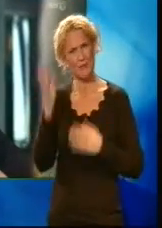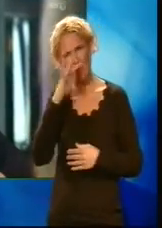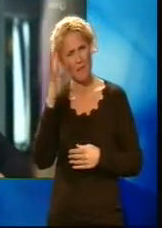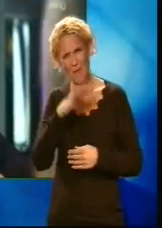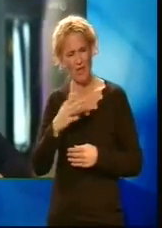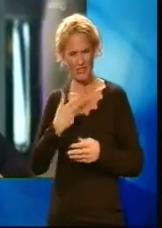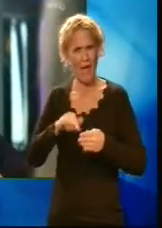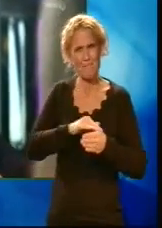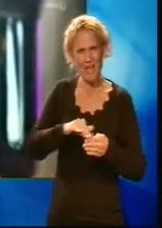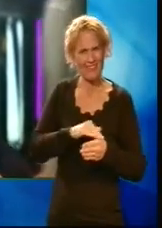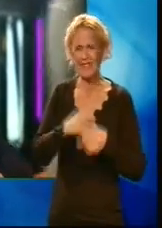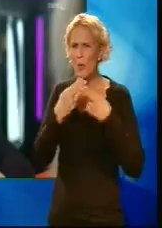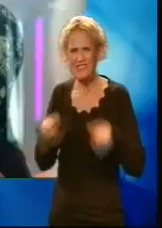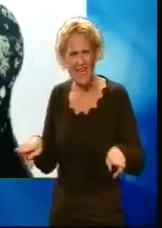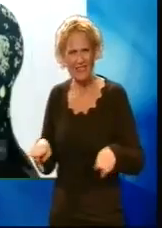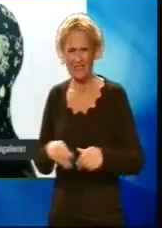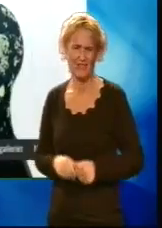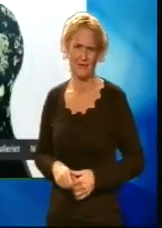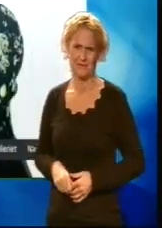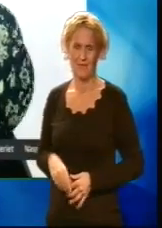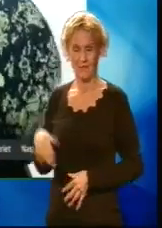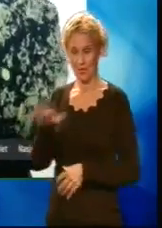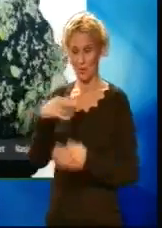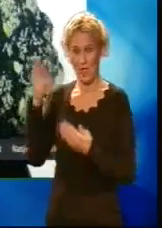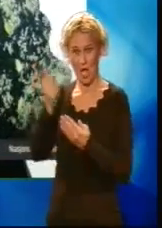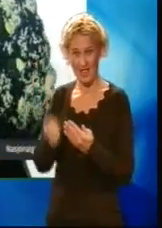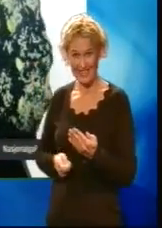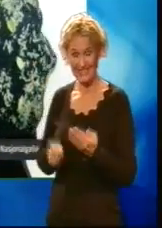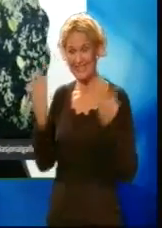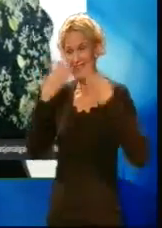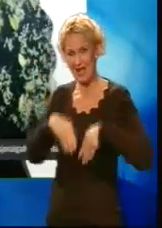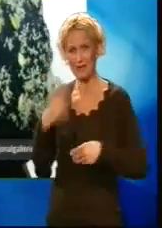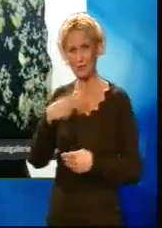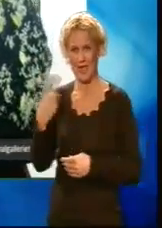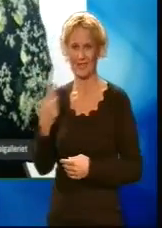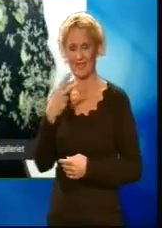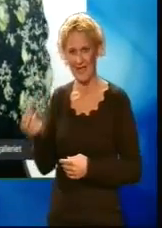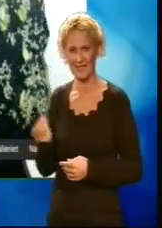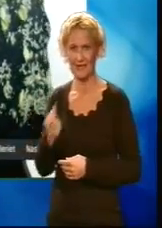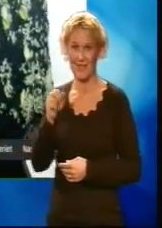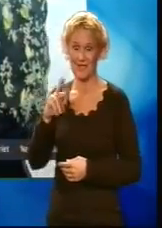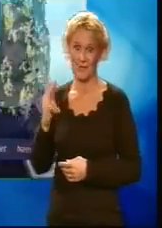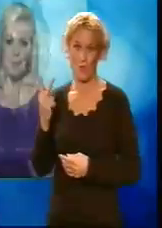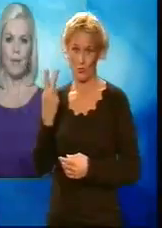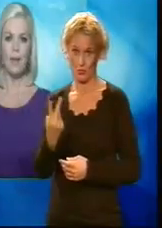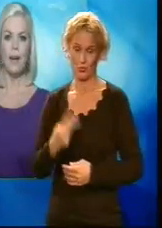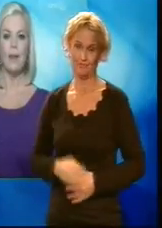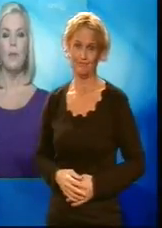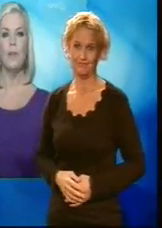menneske, uansett hva de har gjort. Nasjonalgalleriet. I kveld 21.30 på NRK 2. Er det mulig å